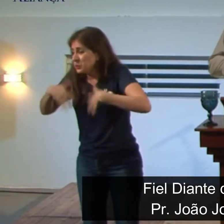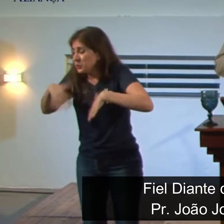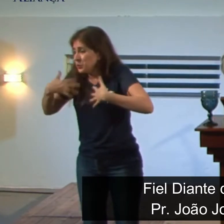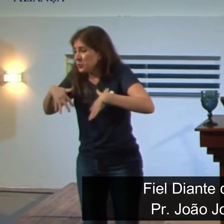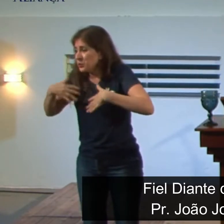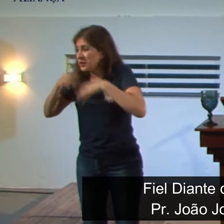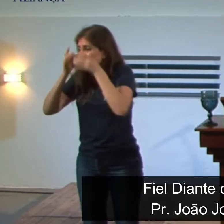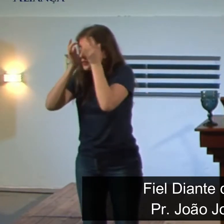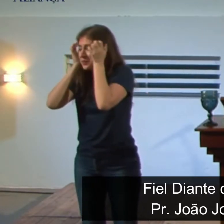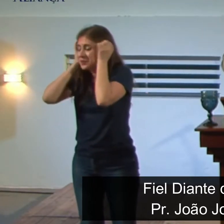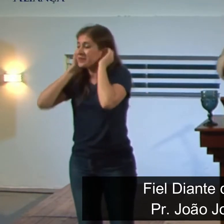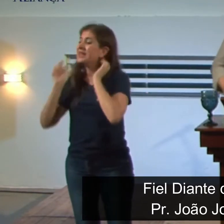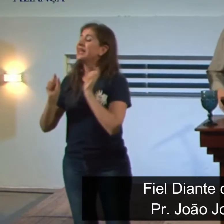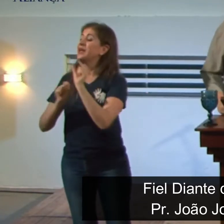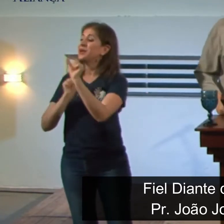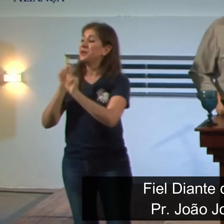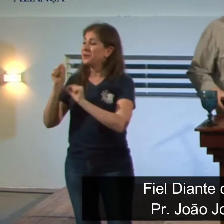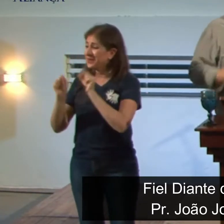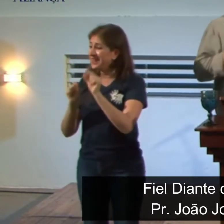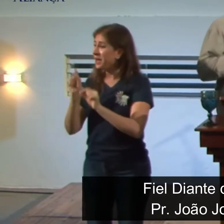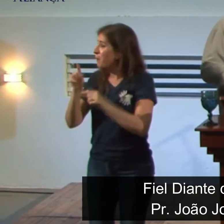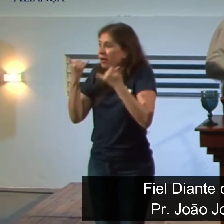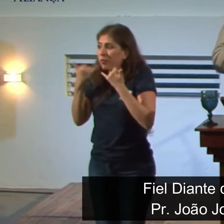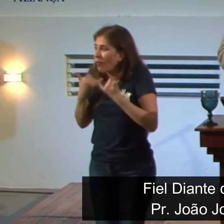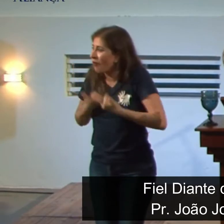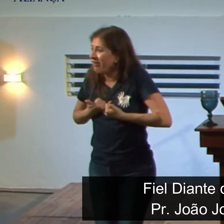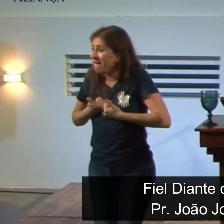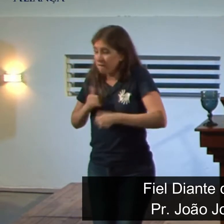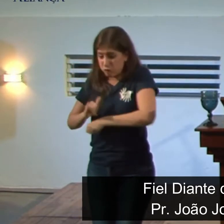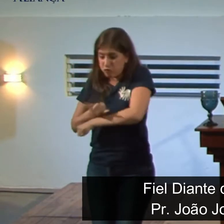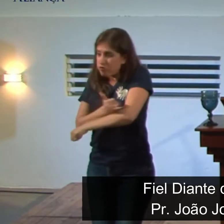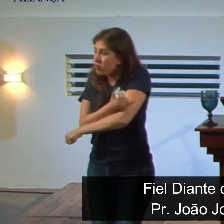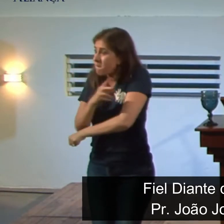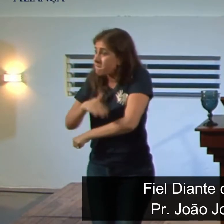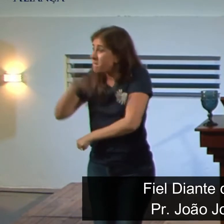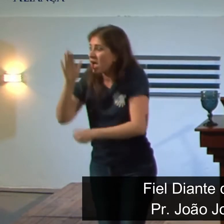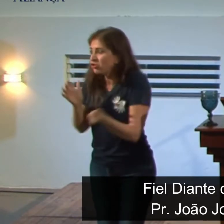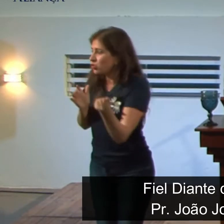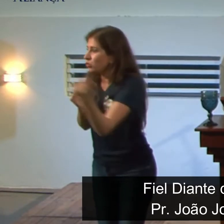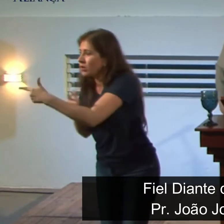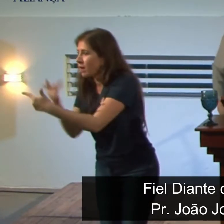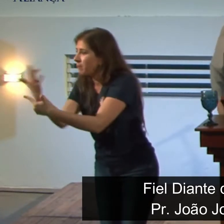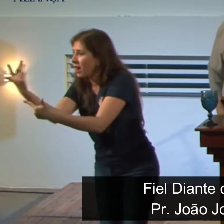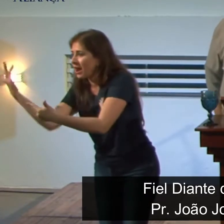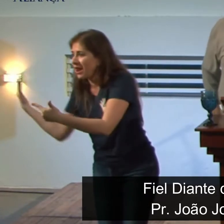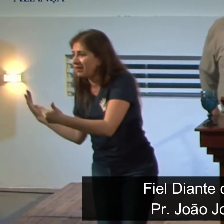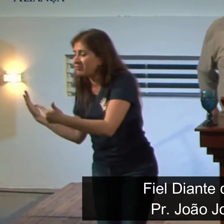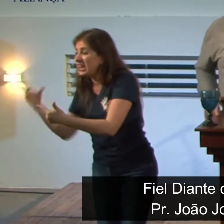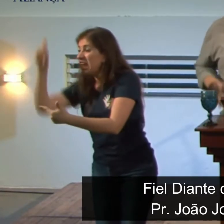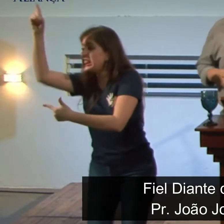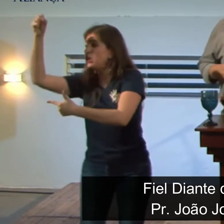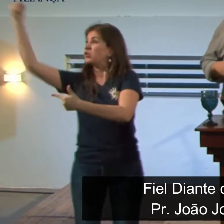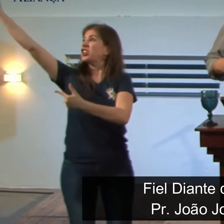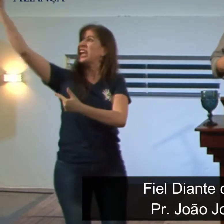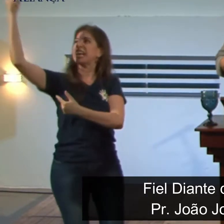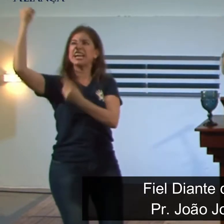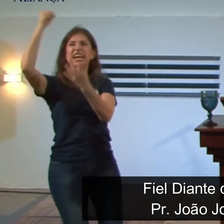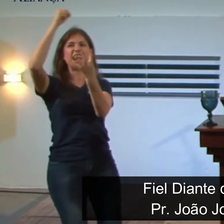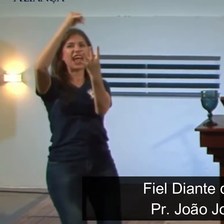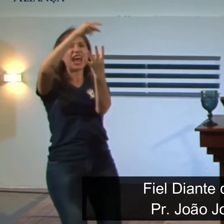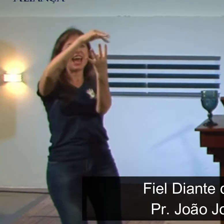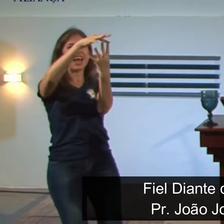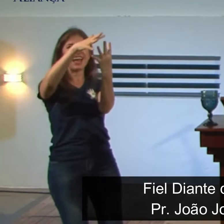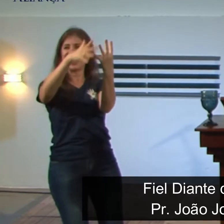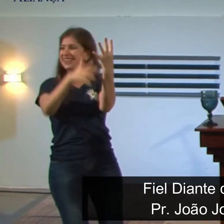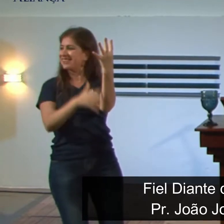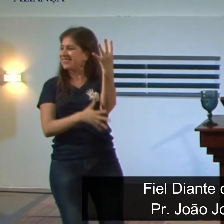A contextualização desse trecho, Deus dá graça ao fiel, irmãos, amém? Esses homens, eles